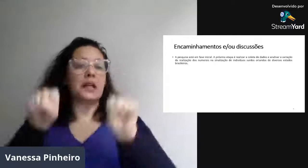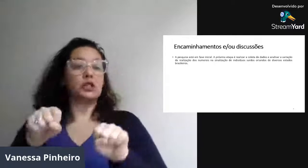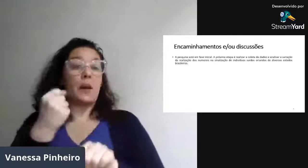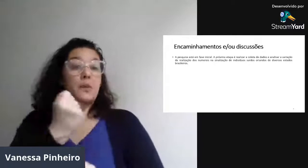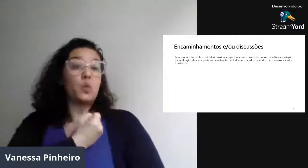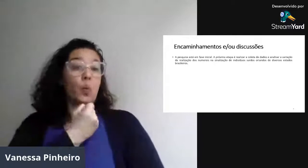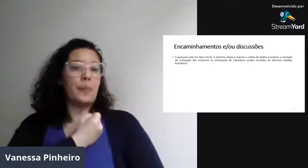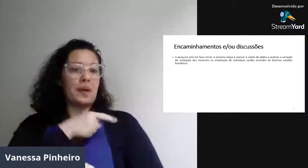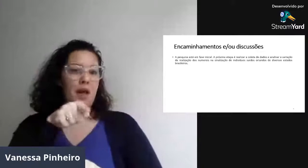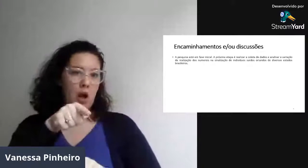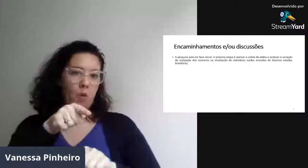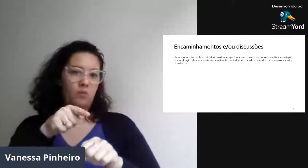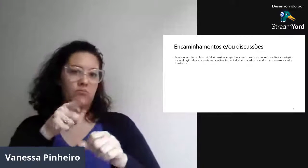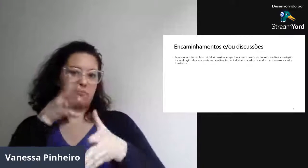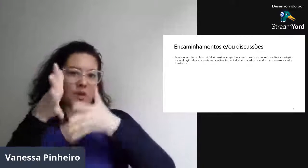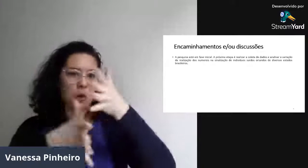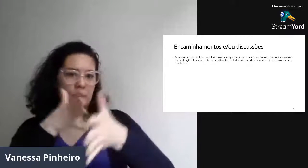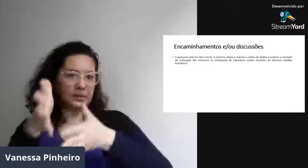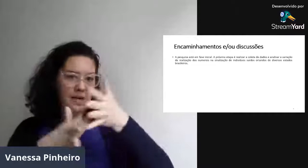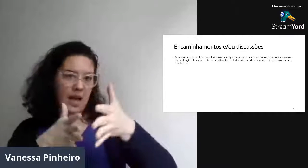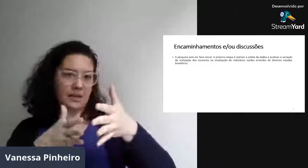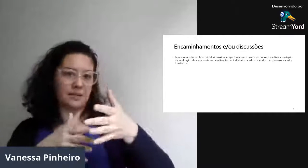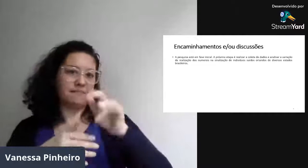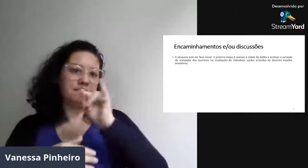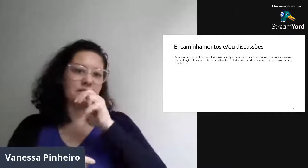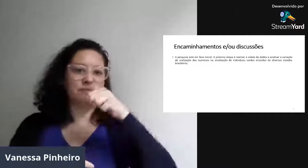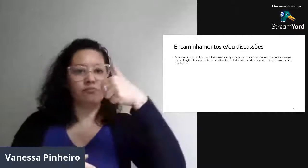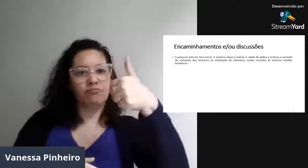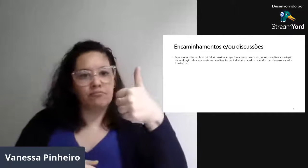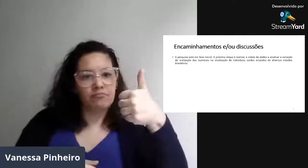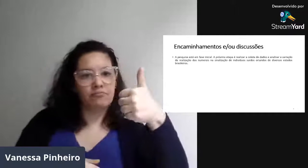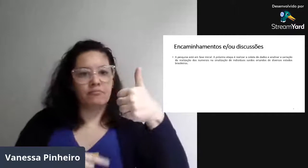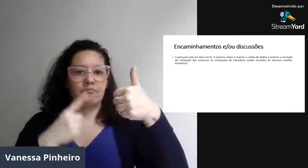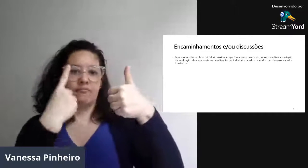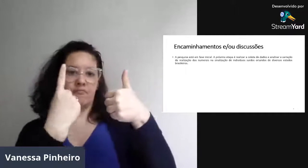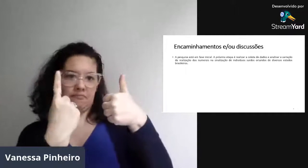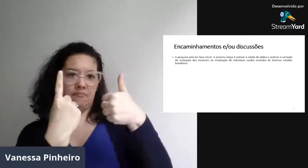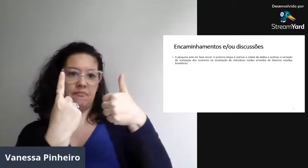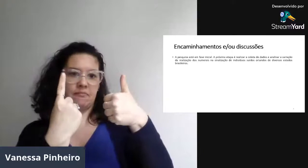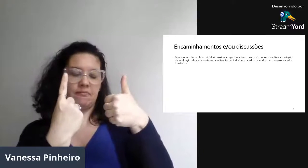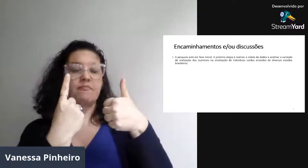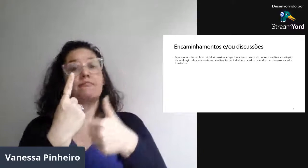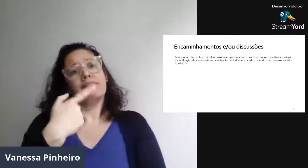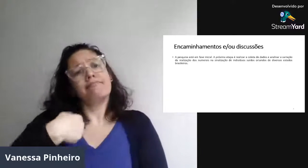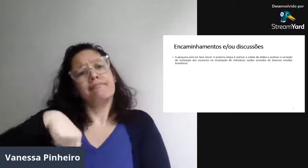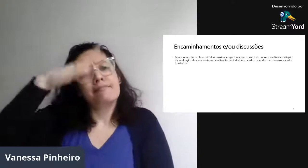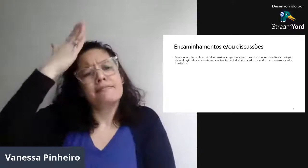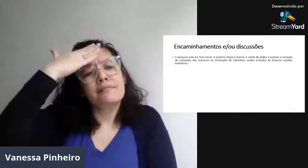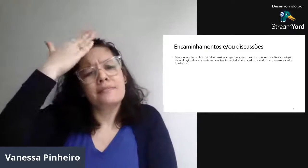de onde vem esse sistema de numerais, né? Com uma configuração e outra configuração.